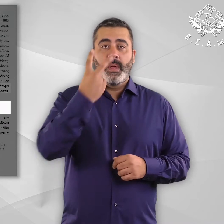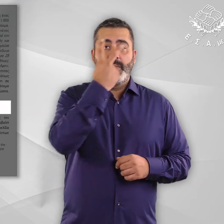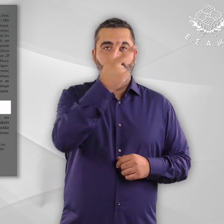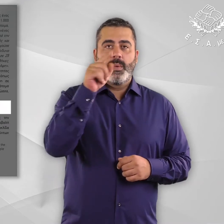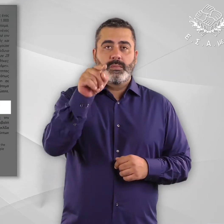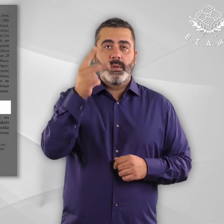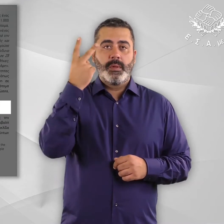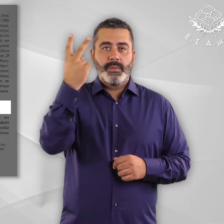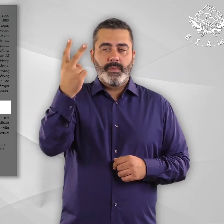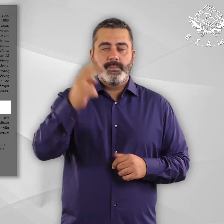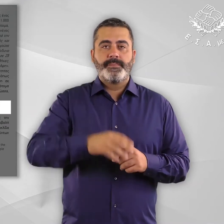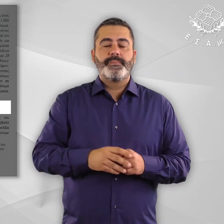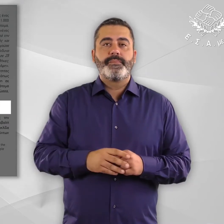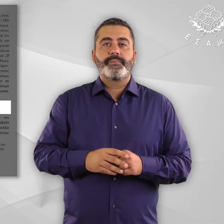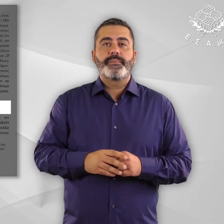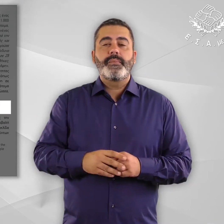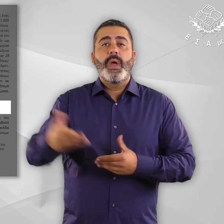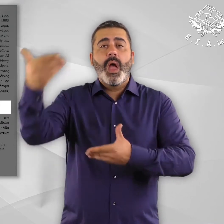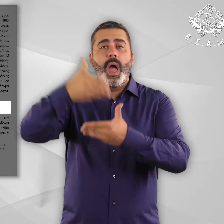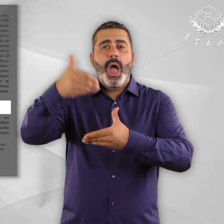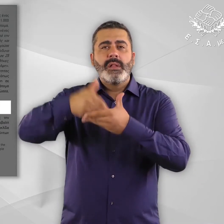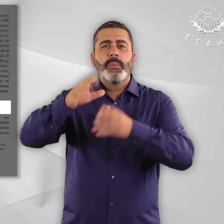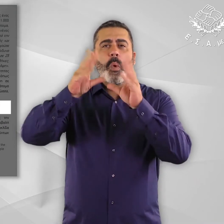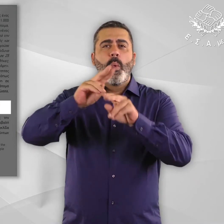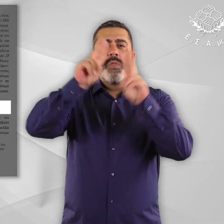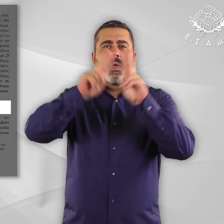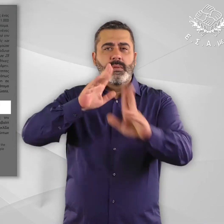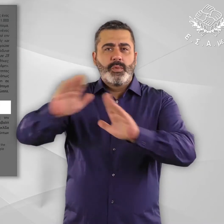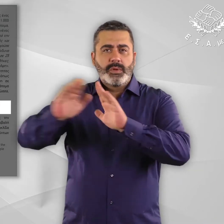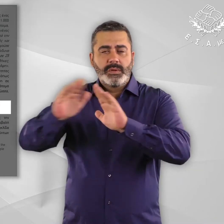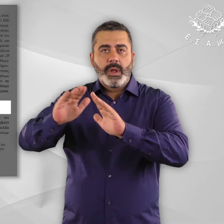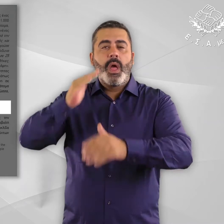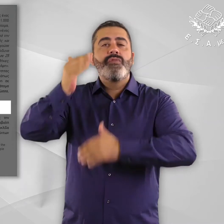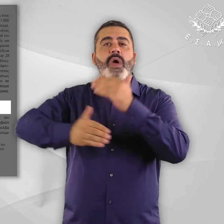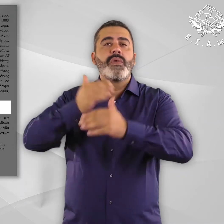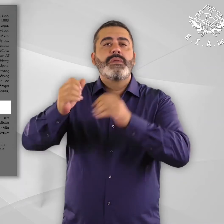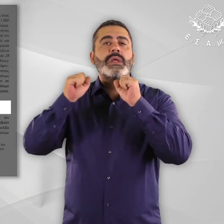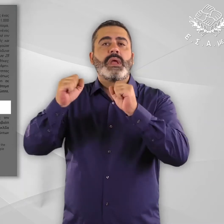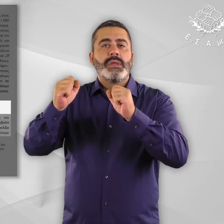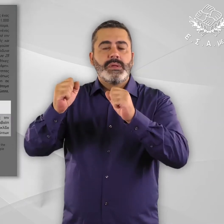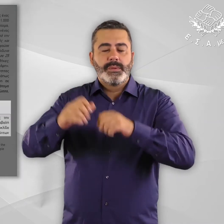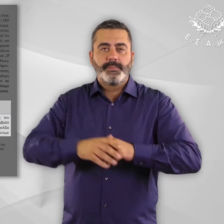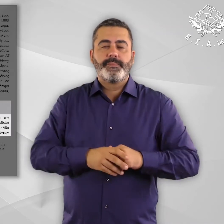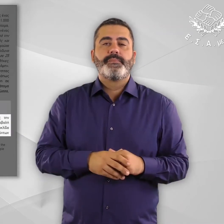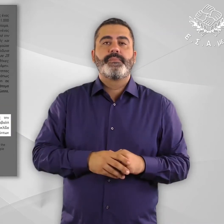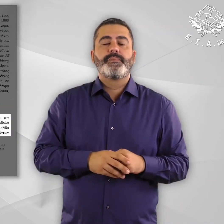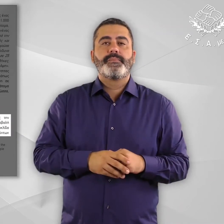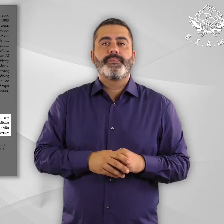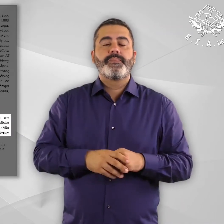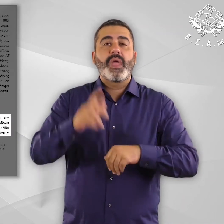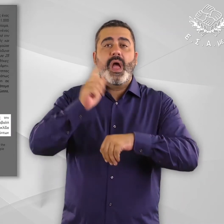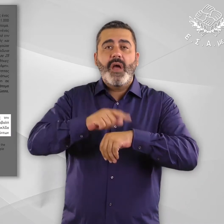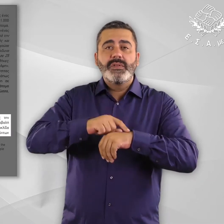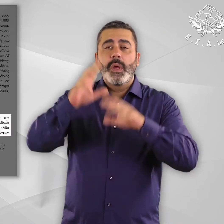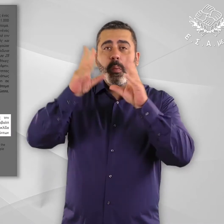ΕΝΟΤΗΤΑ 2.2 Εξέταση ειτημάτων διεθνούς προστασίας και διαδικαστικές εγγίσεις Η καταγραφή